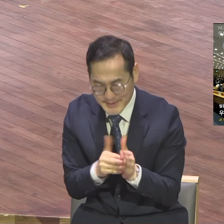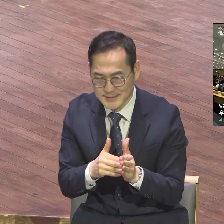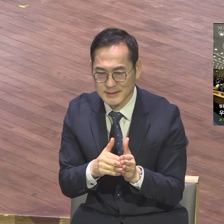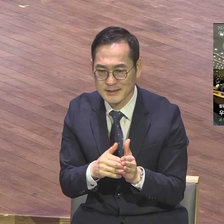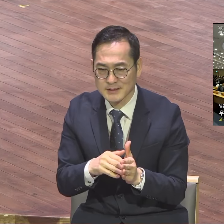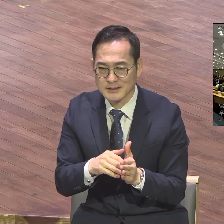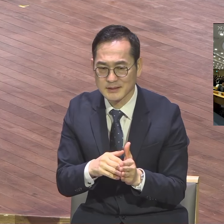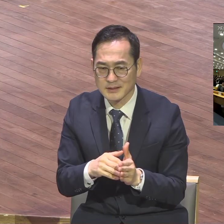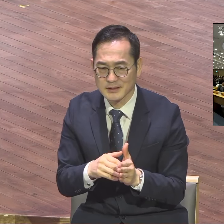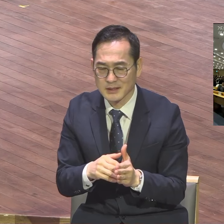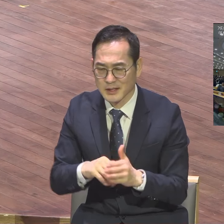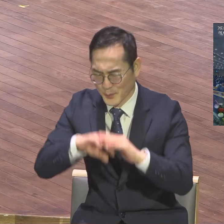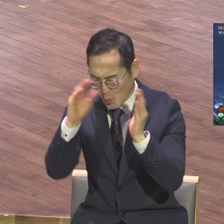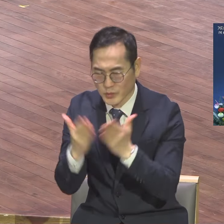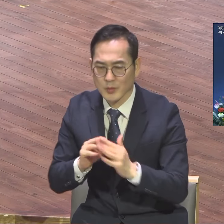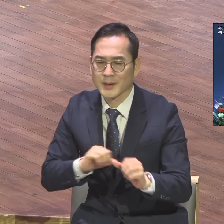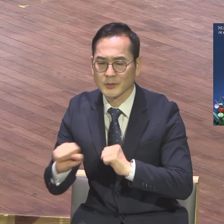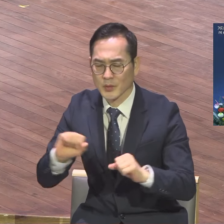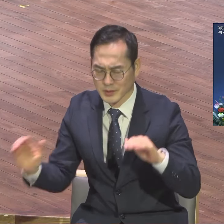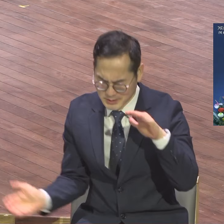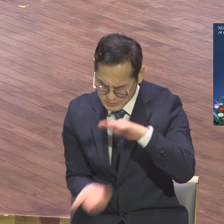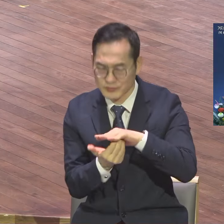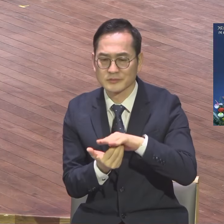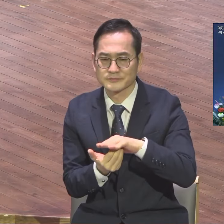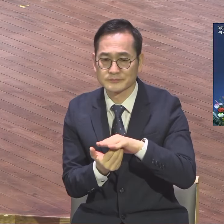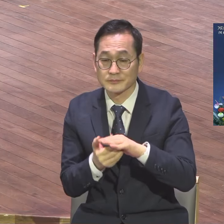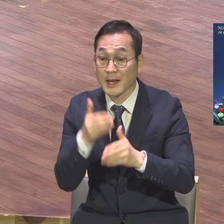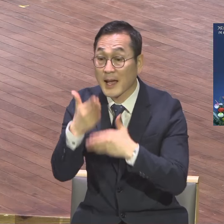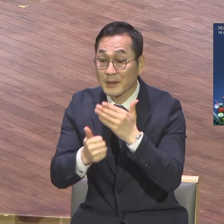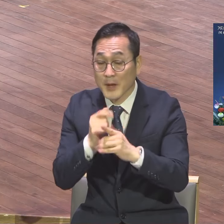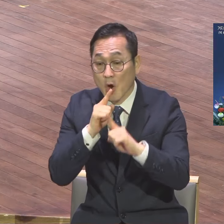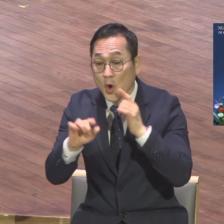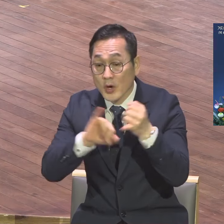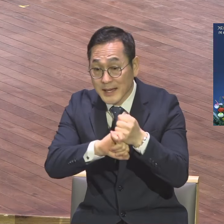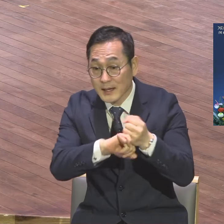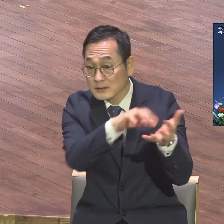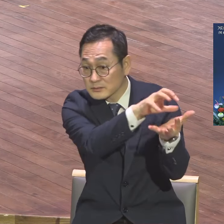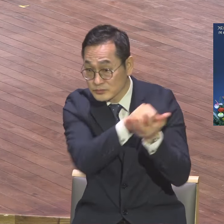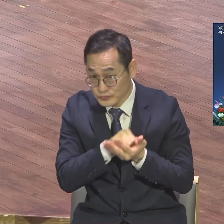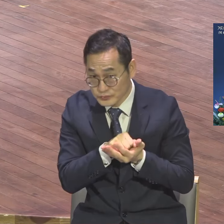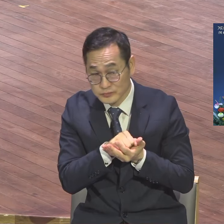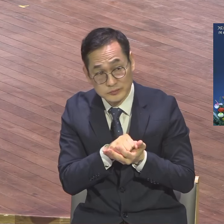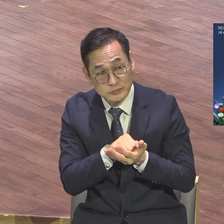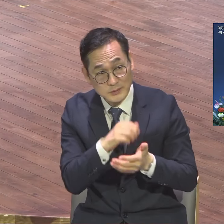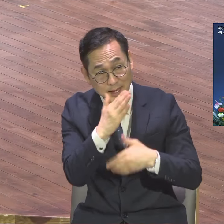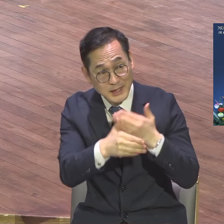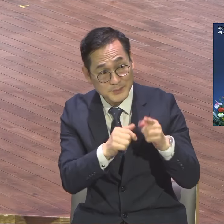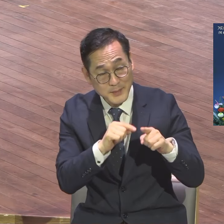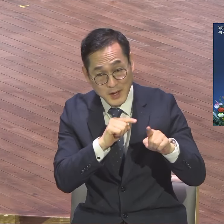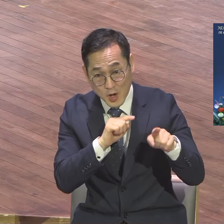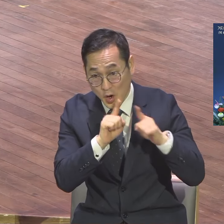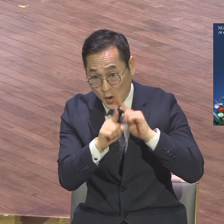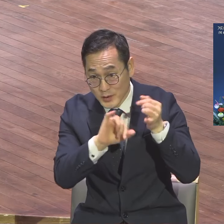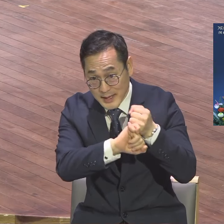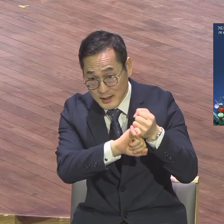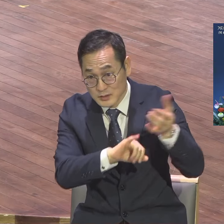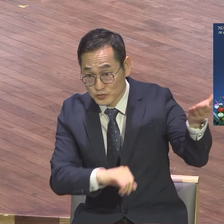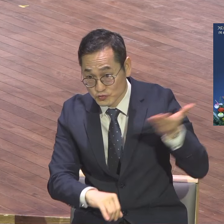하나님께서 언약을 주셨다는 것은요 하나님께서 착한 일을 시작하셨다는 것입니다. 우리에게